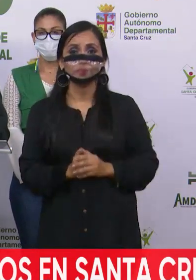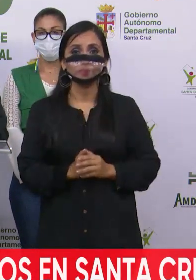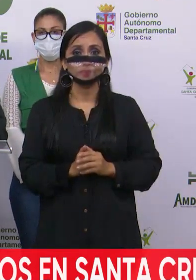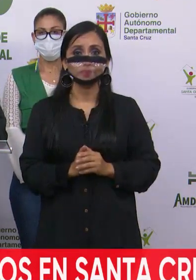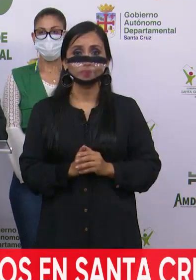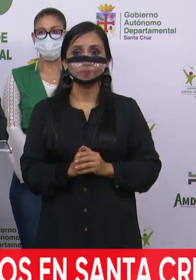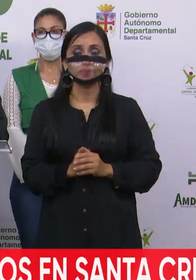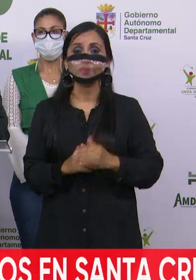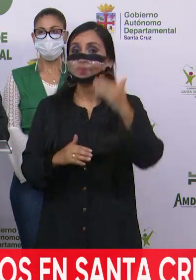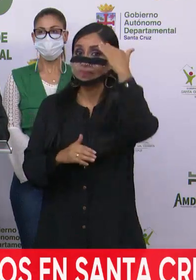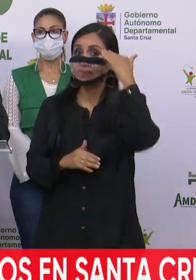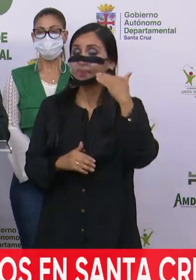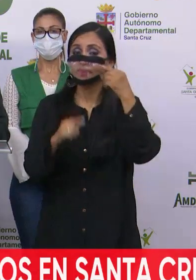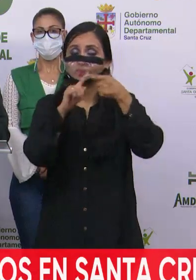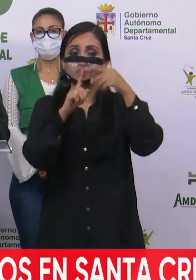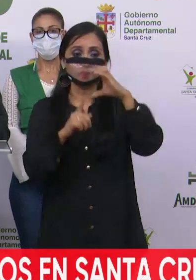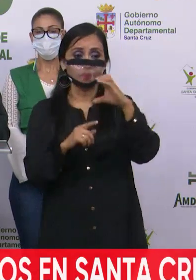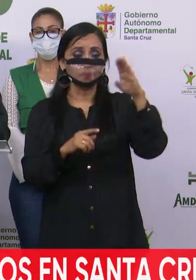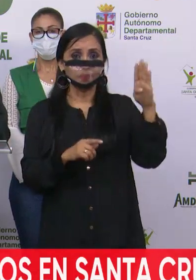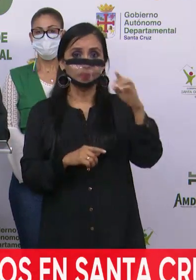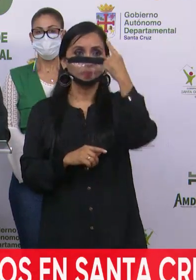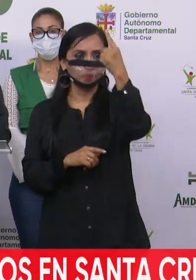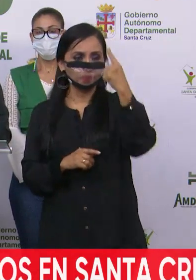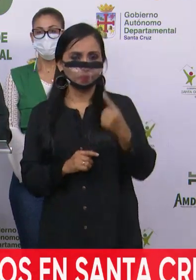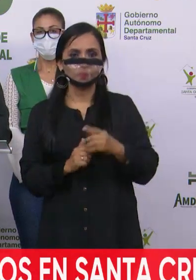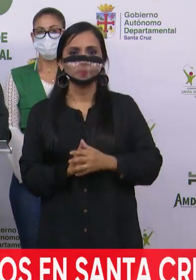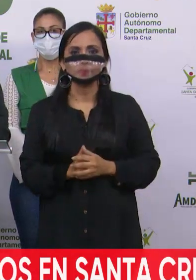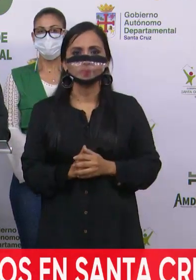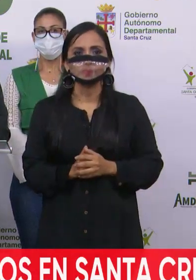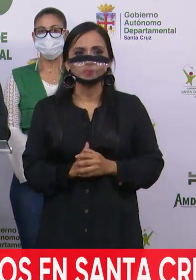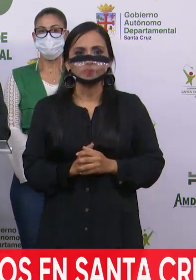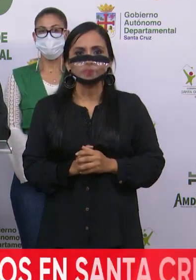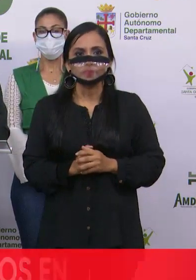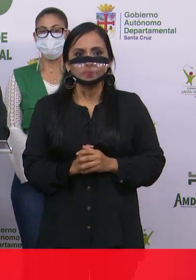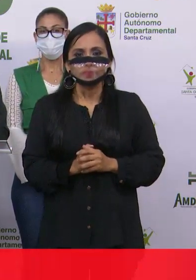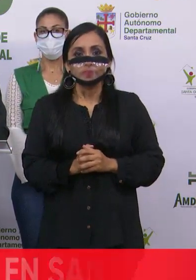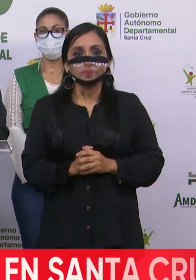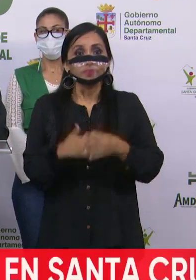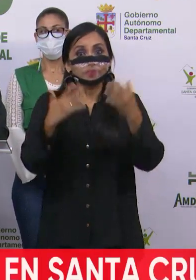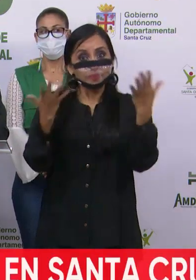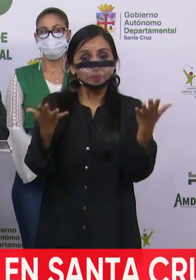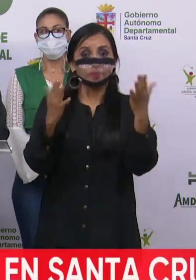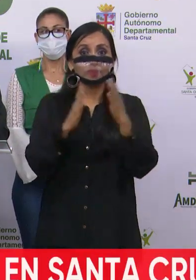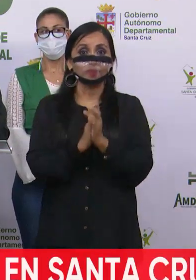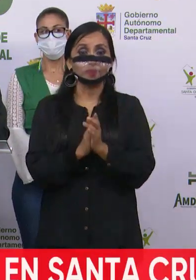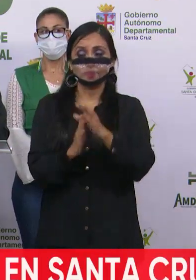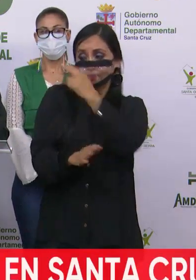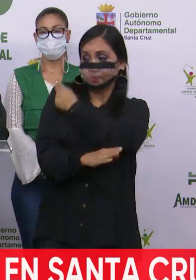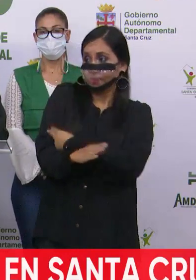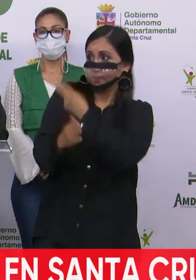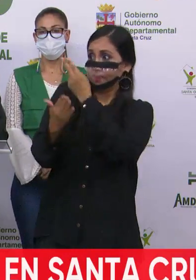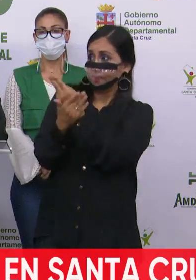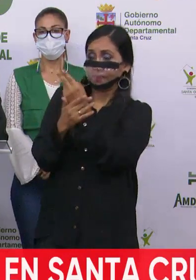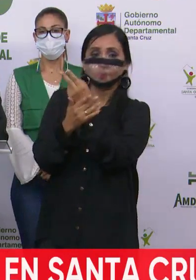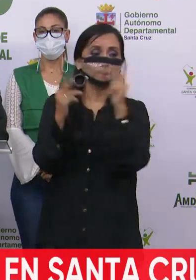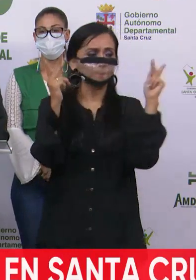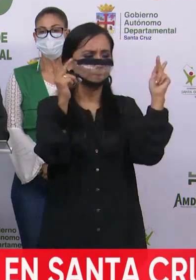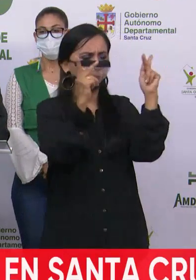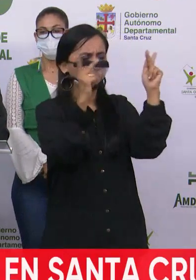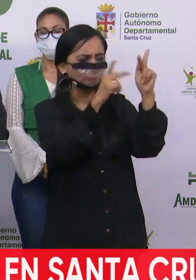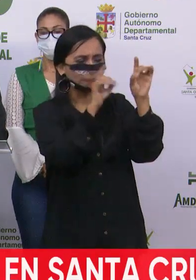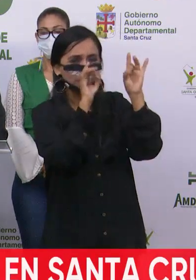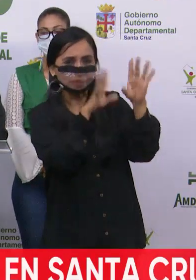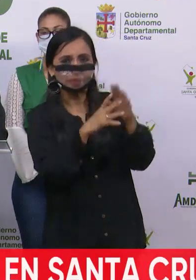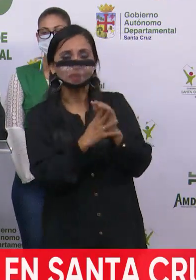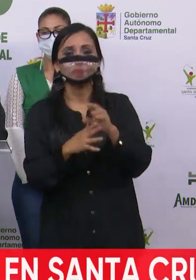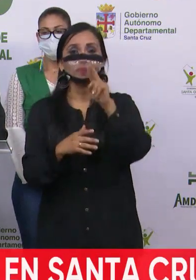y Cabezas y Colpa Bélgica, un solo caso. Tenemos en las unidades de terapia intensiva del departamento